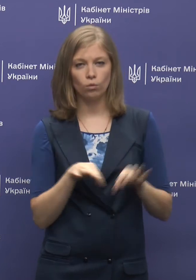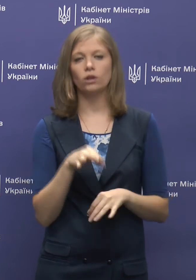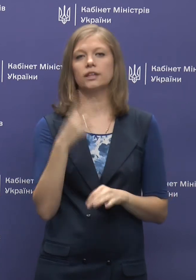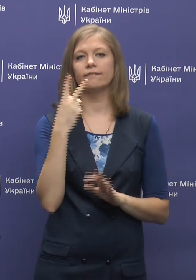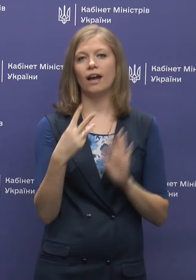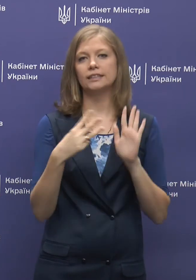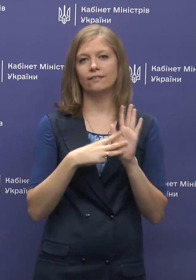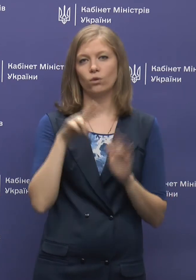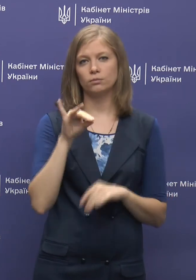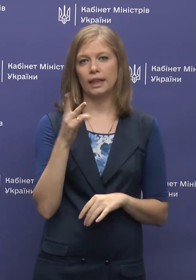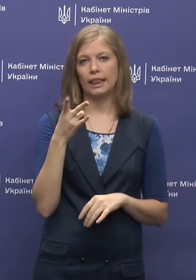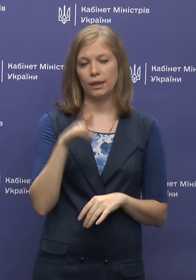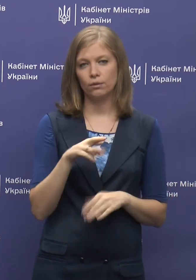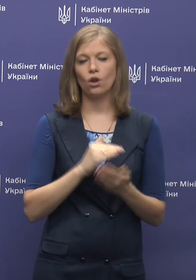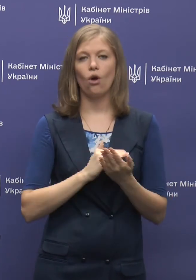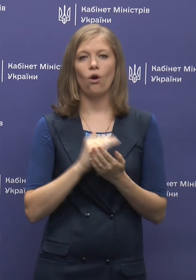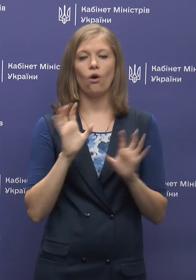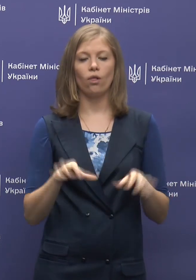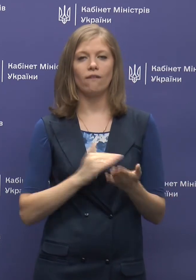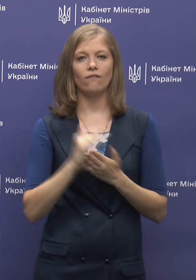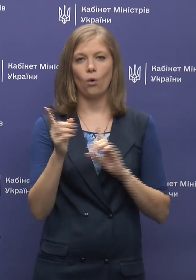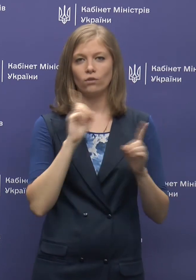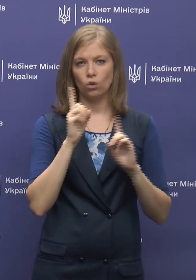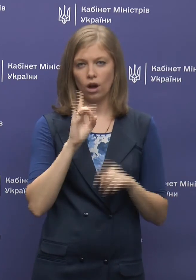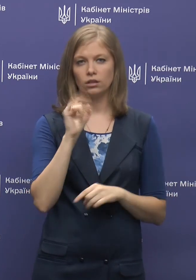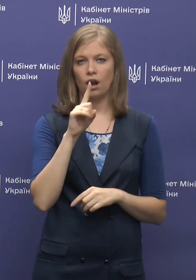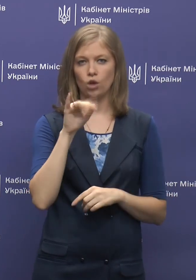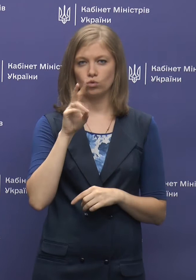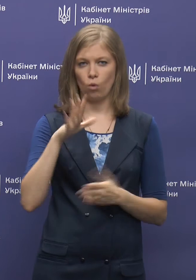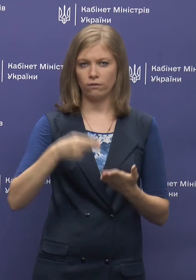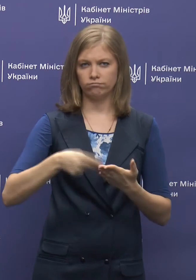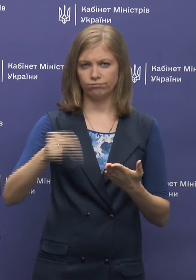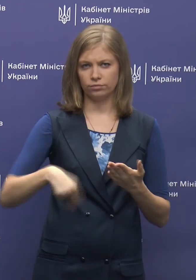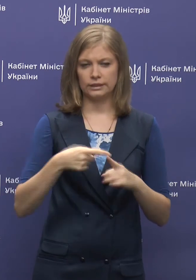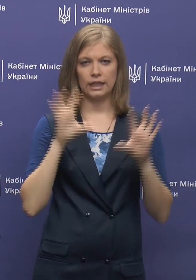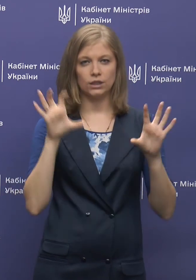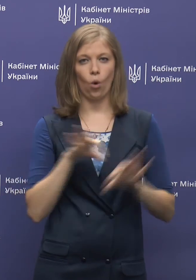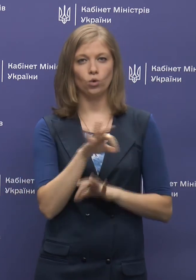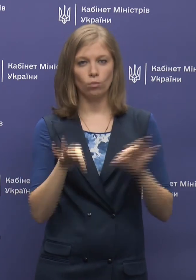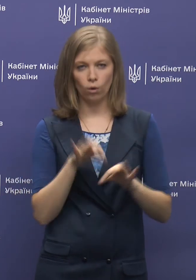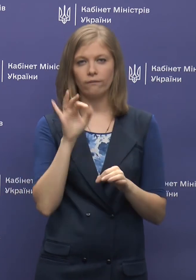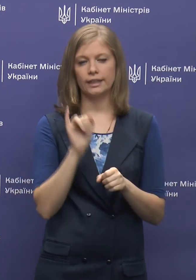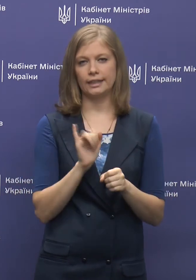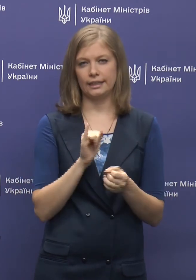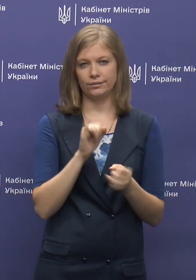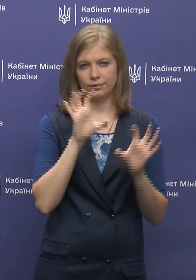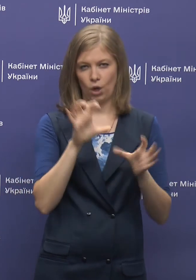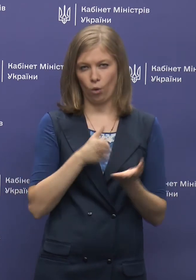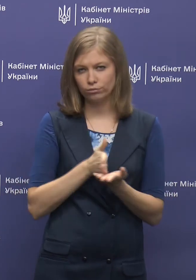28 липня голова Верховної Ради пан Розунков підписав цей законопроект та скерував його